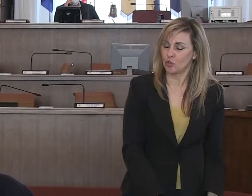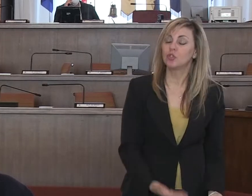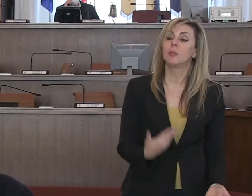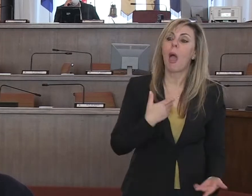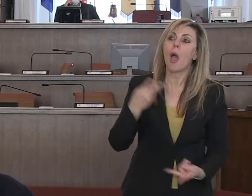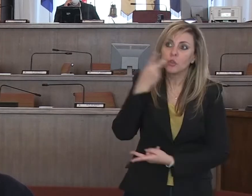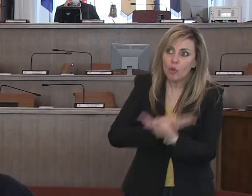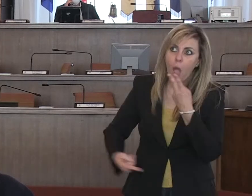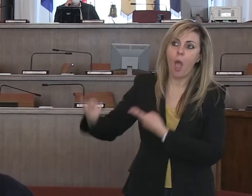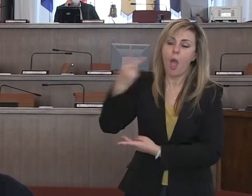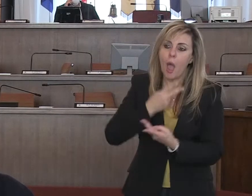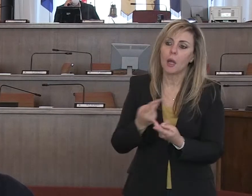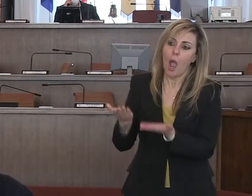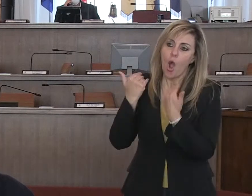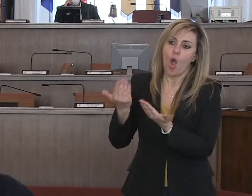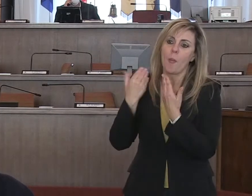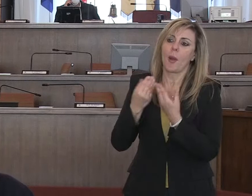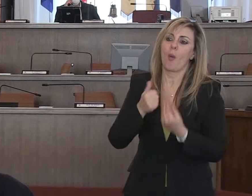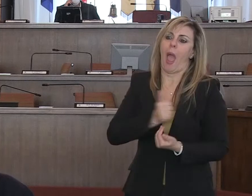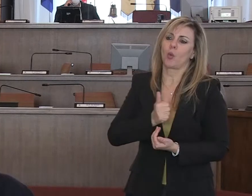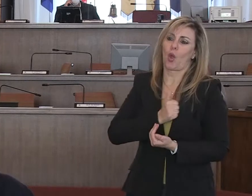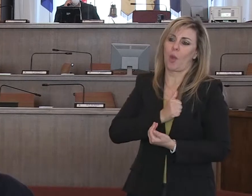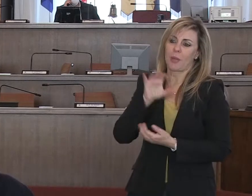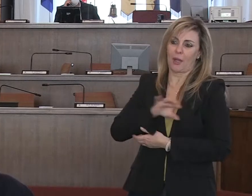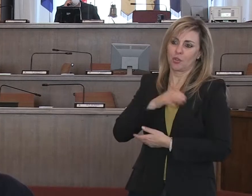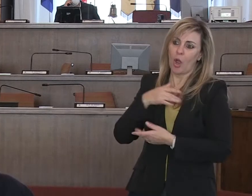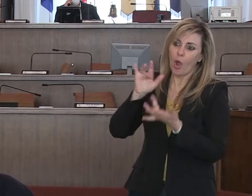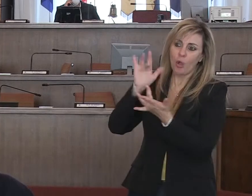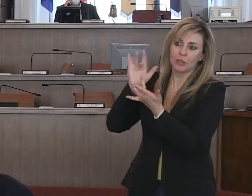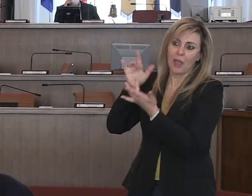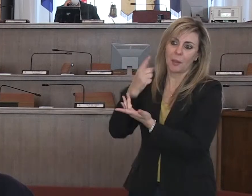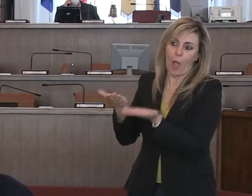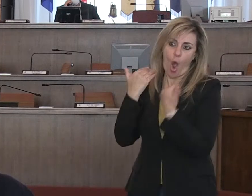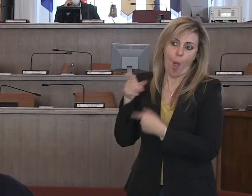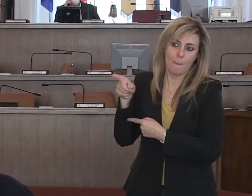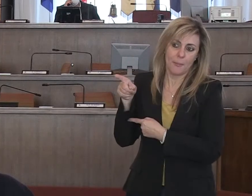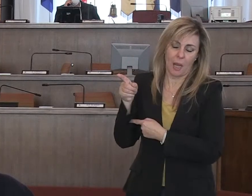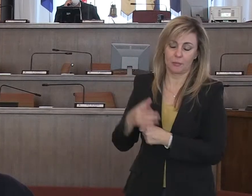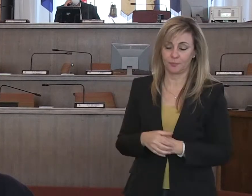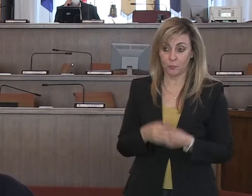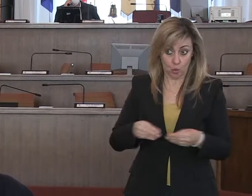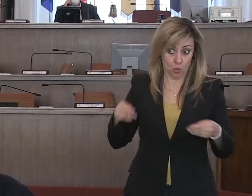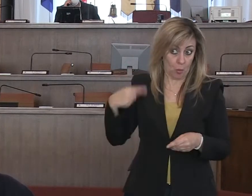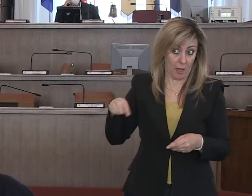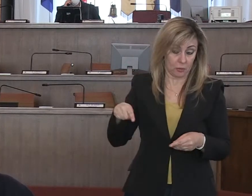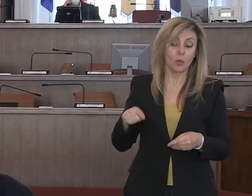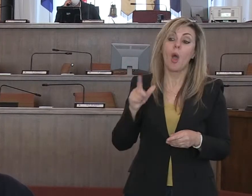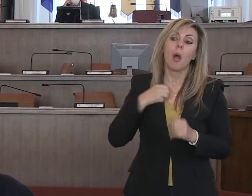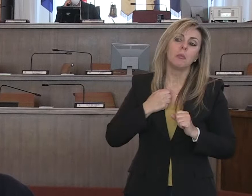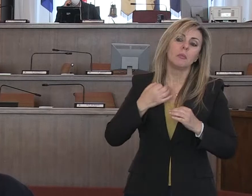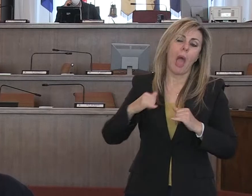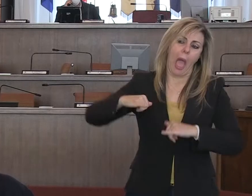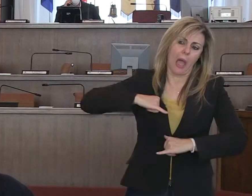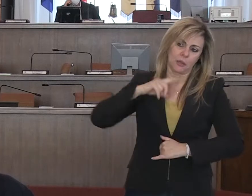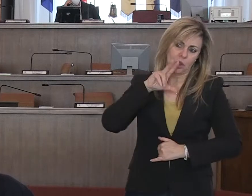autonomamente e vi posso anticipare che lunedì arriveranno